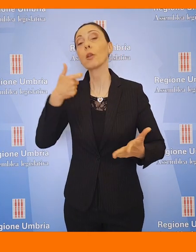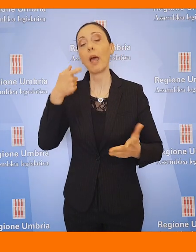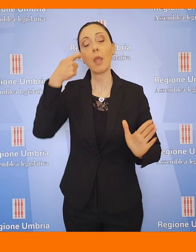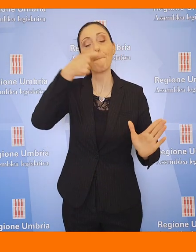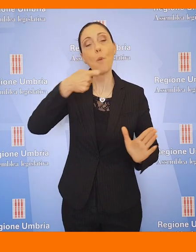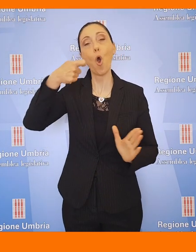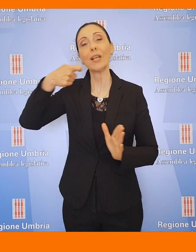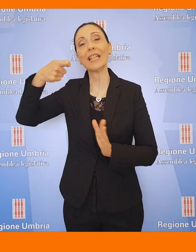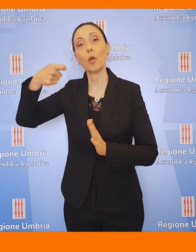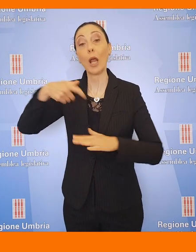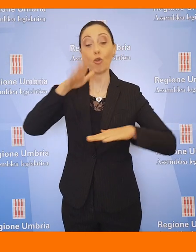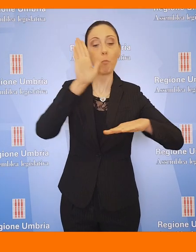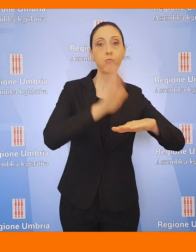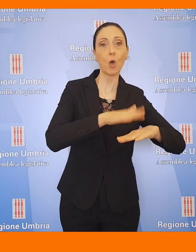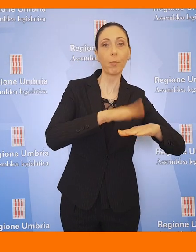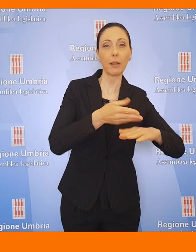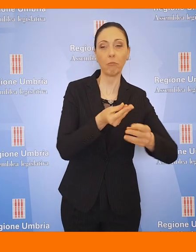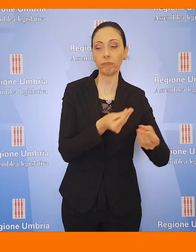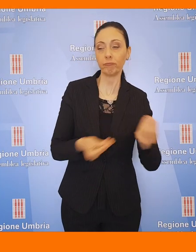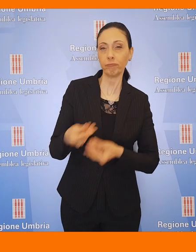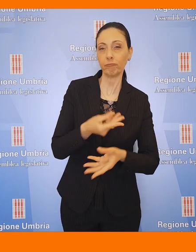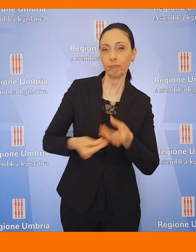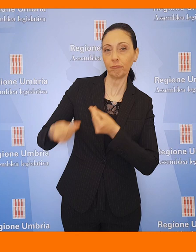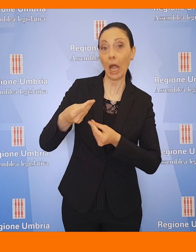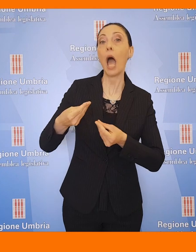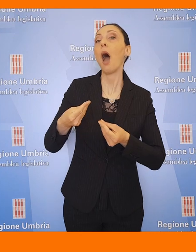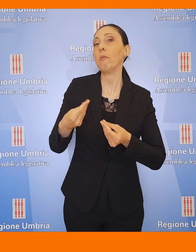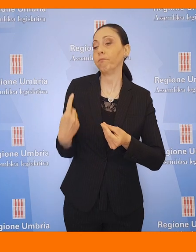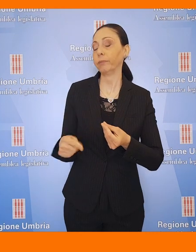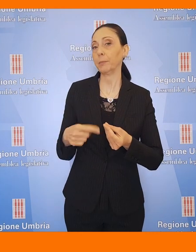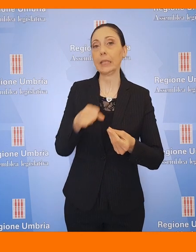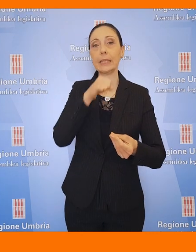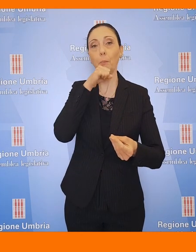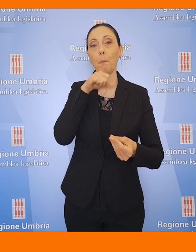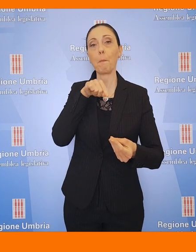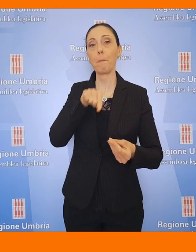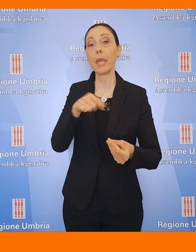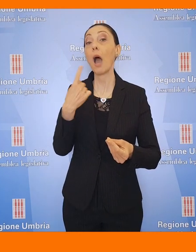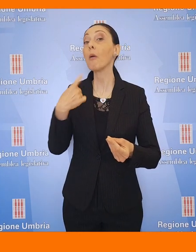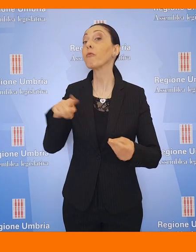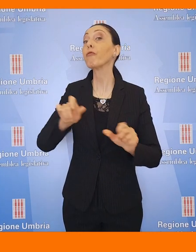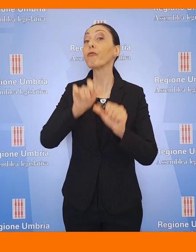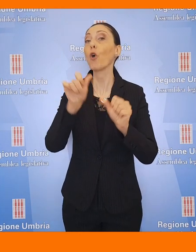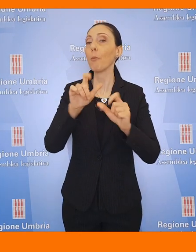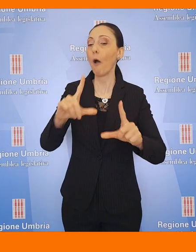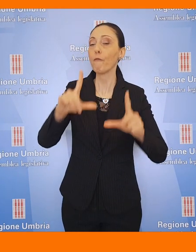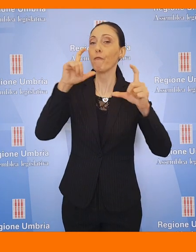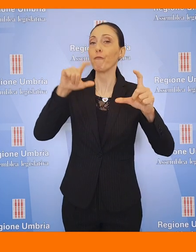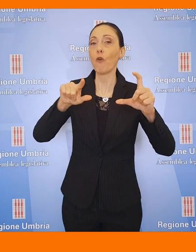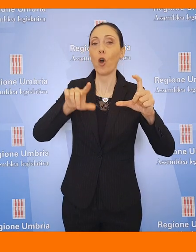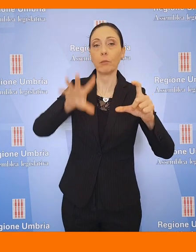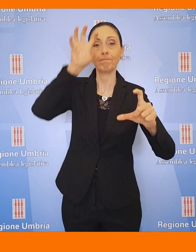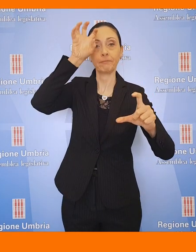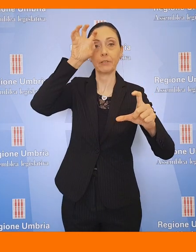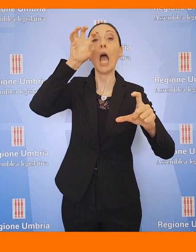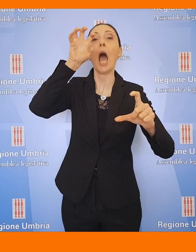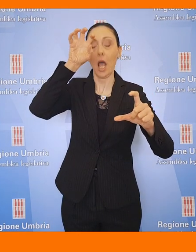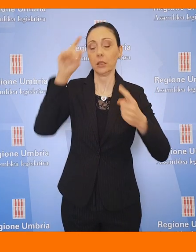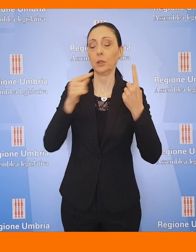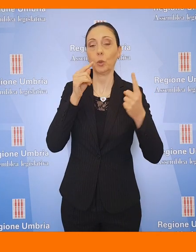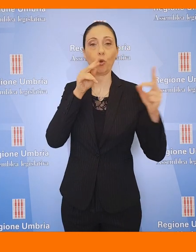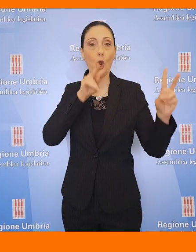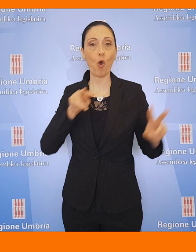monitoraggio dei cambiamenti di proprietà, che rappresentano indicatori importantissimi per fotografare la situazione e tenerla sotto